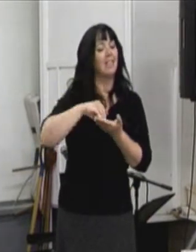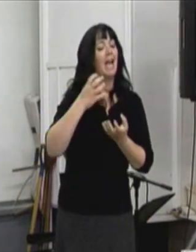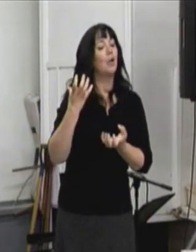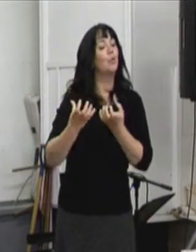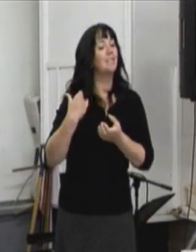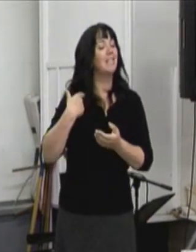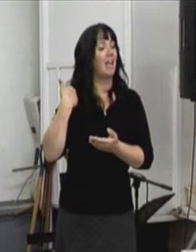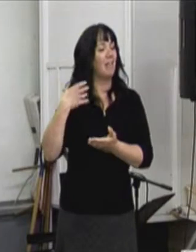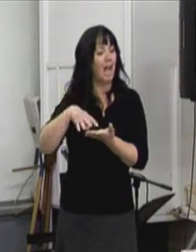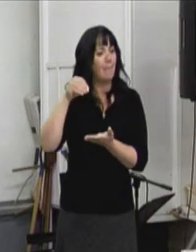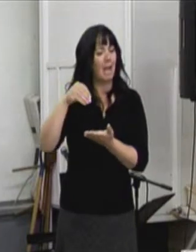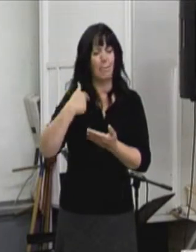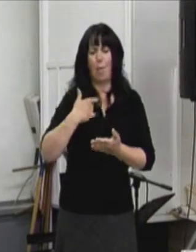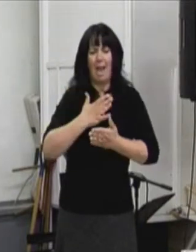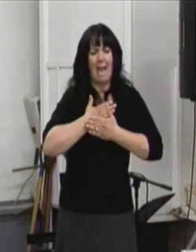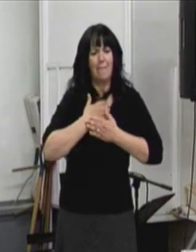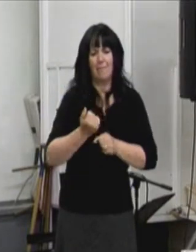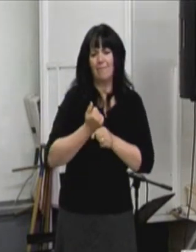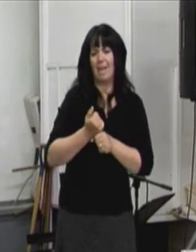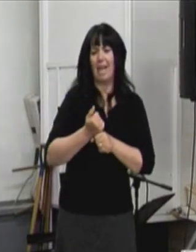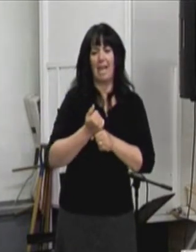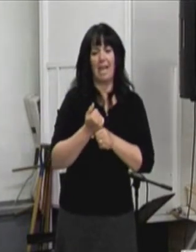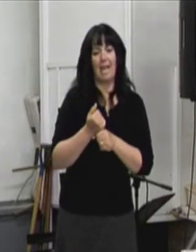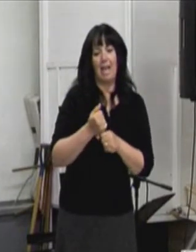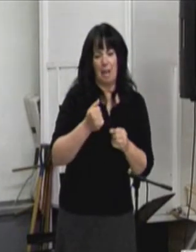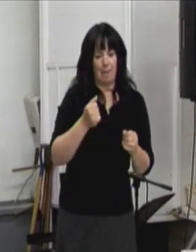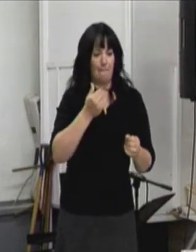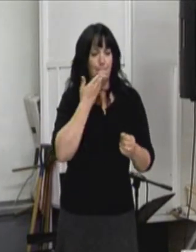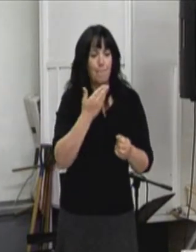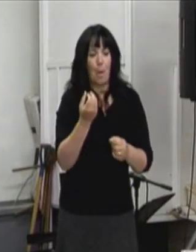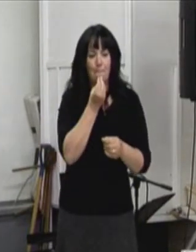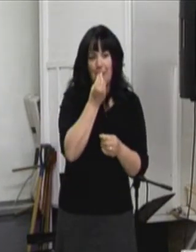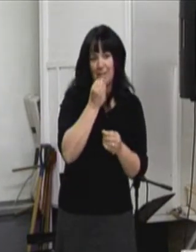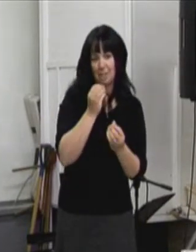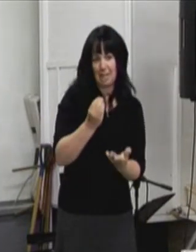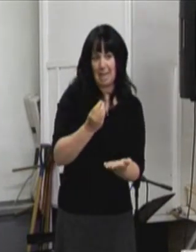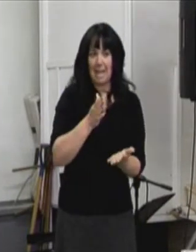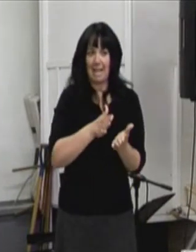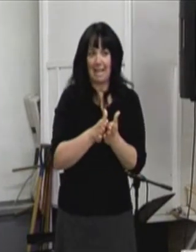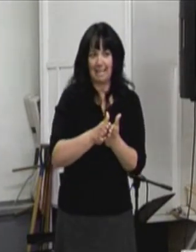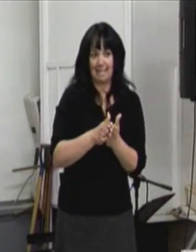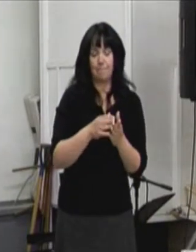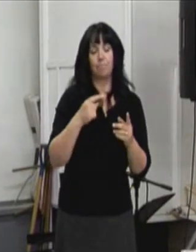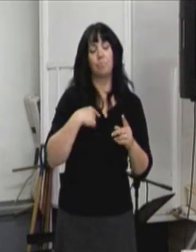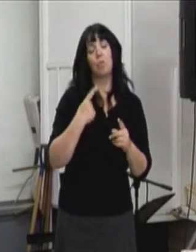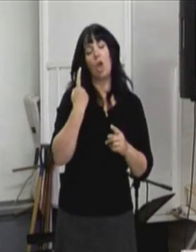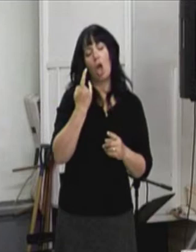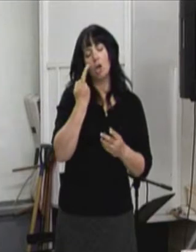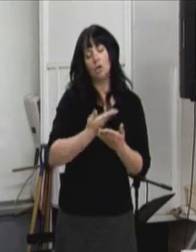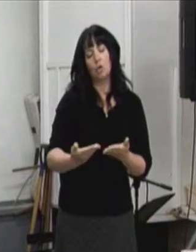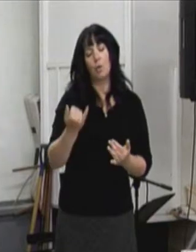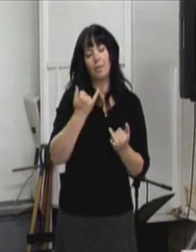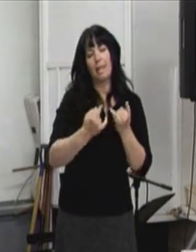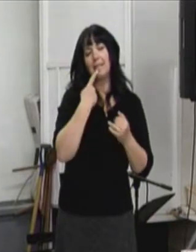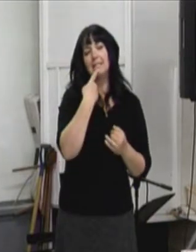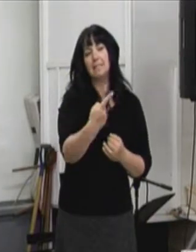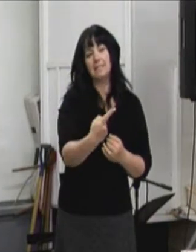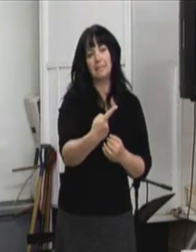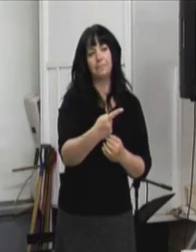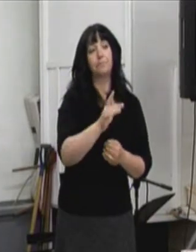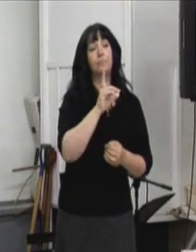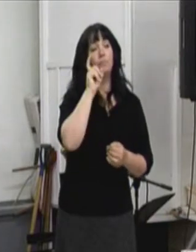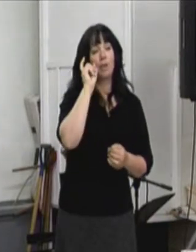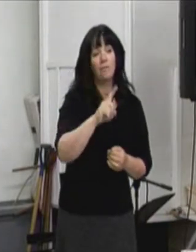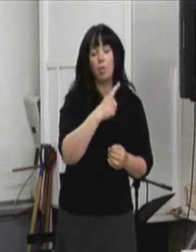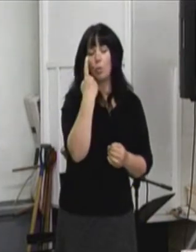cuisine. J'adore faire des petits trappés copieux. Je vous laisse sur une pensée. Il faut